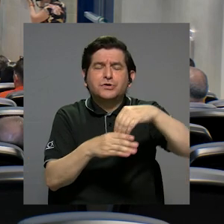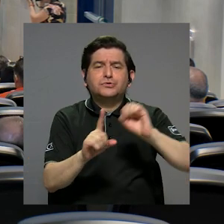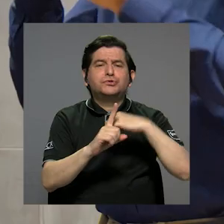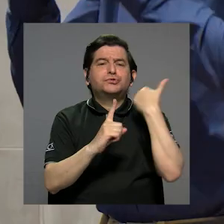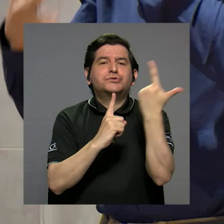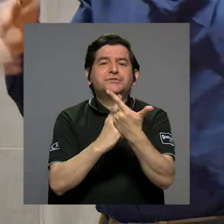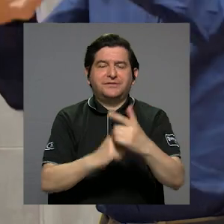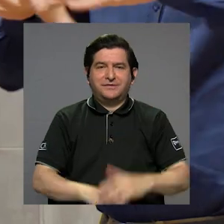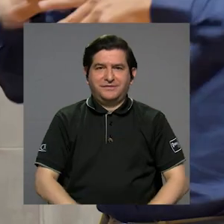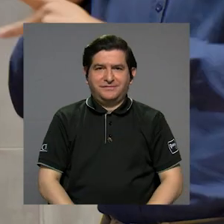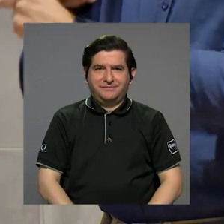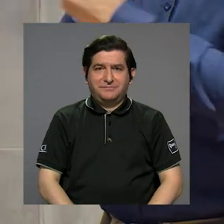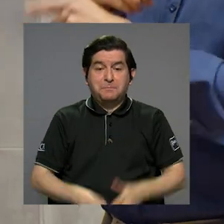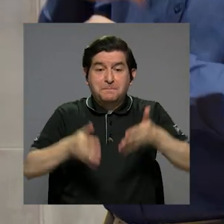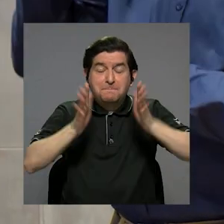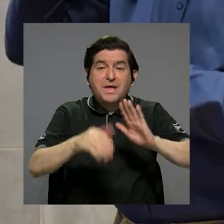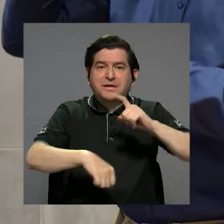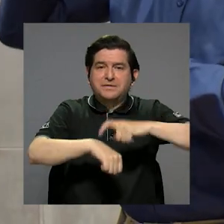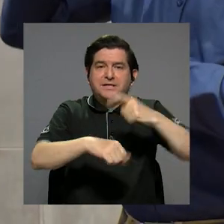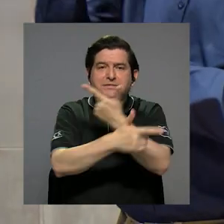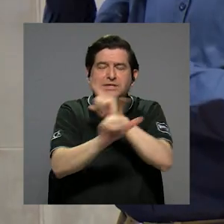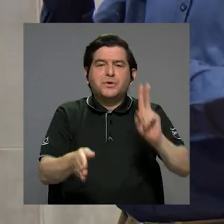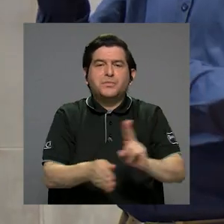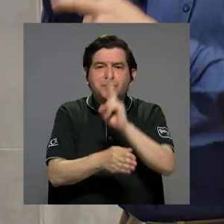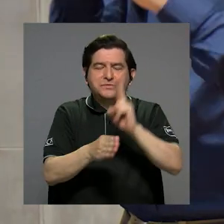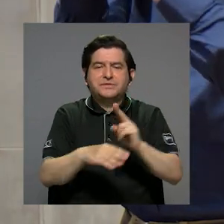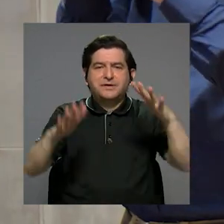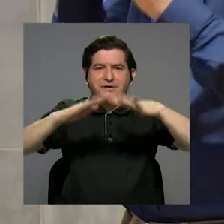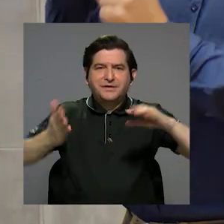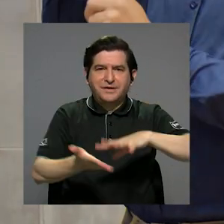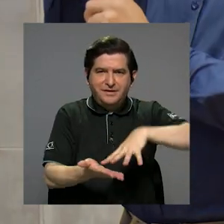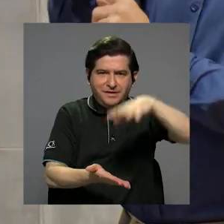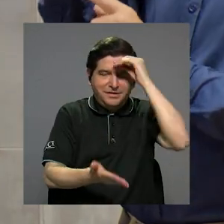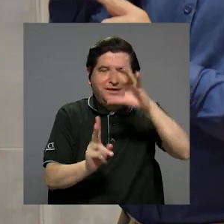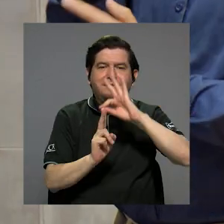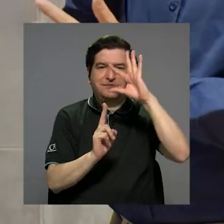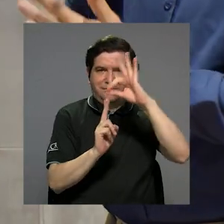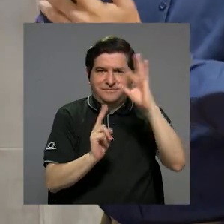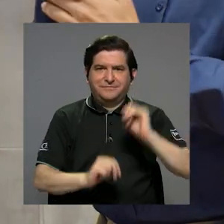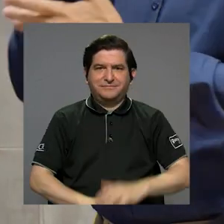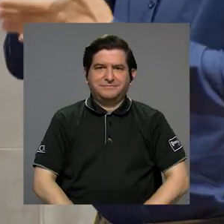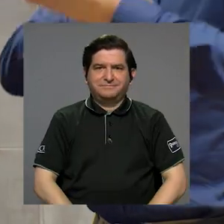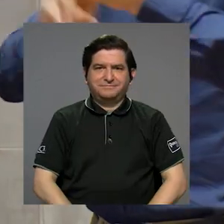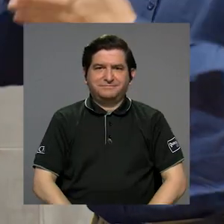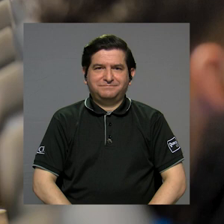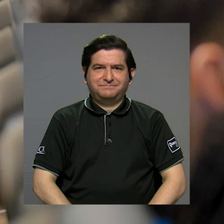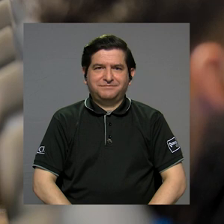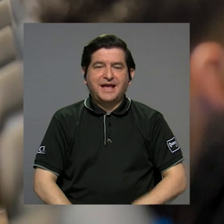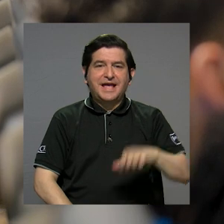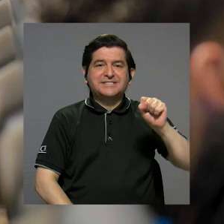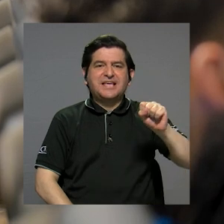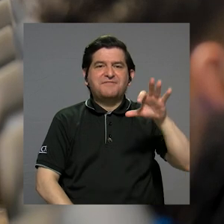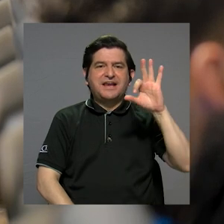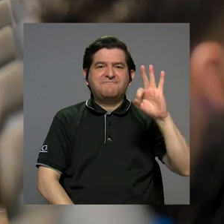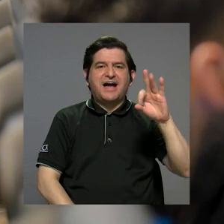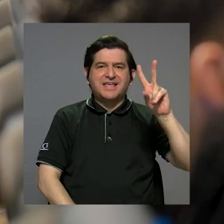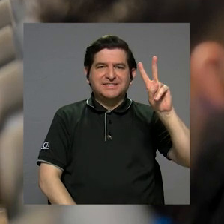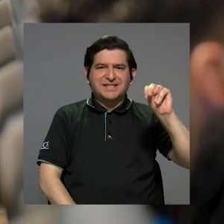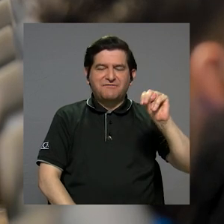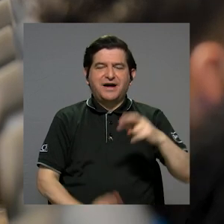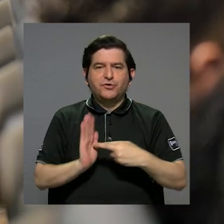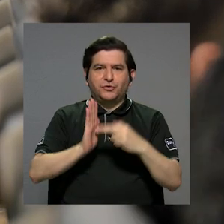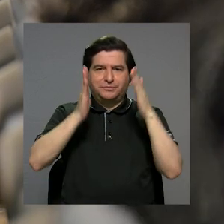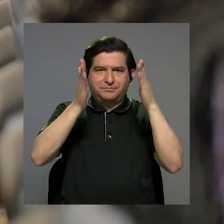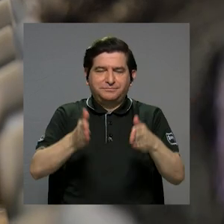socialmente, mientras invierten su tiempo libre en espacios de aprendizaje alternativos. Stephanie Fallas Navarro,